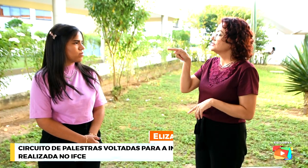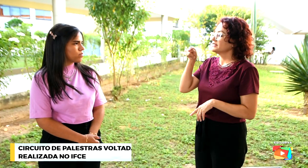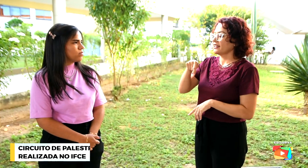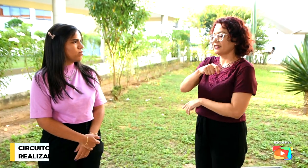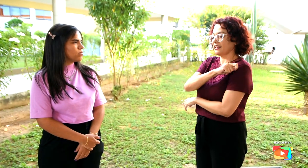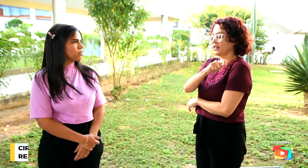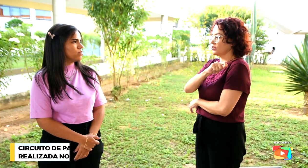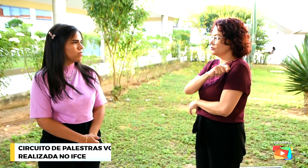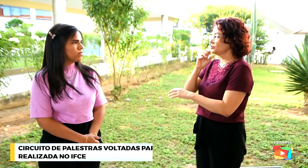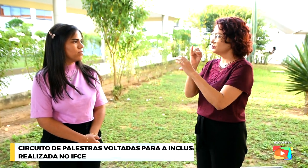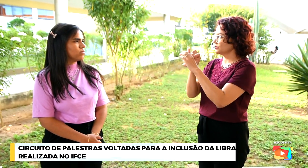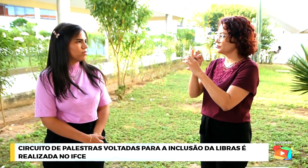aqui do Campus de Canindé.